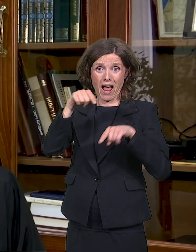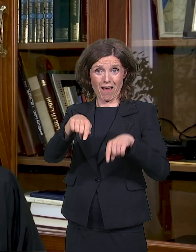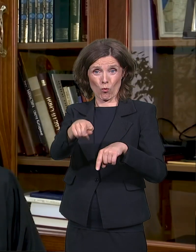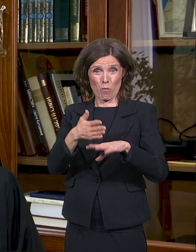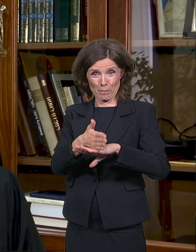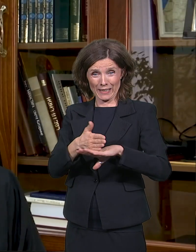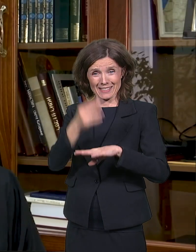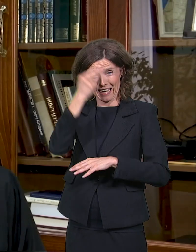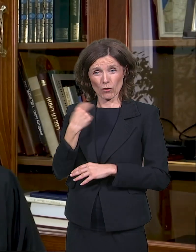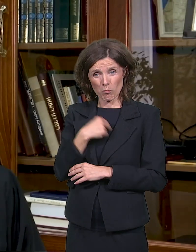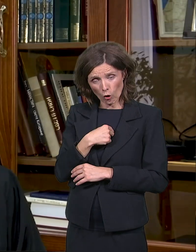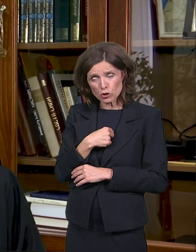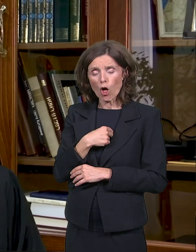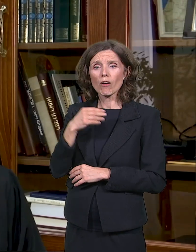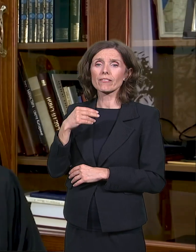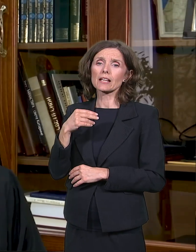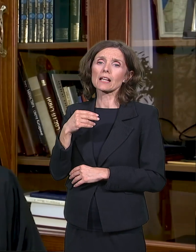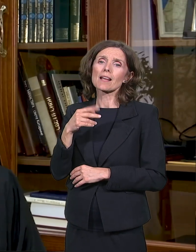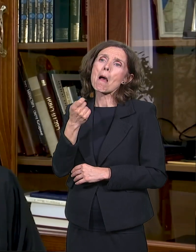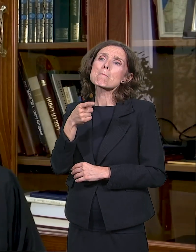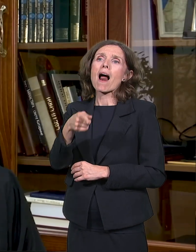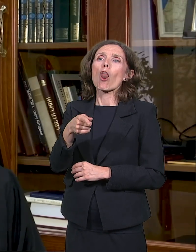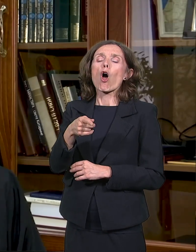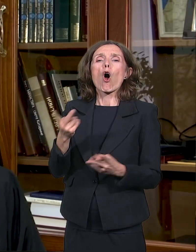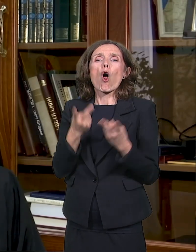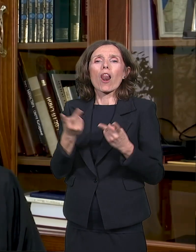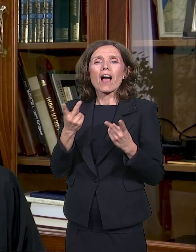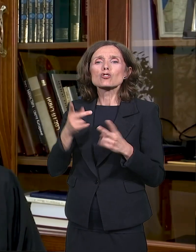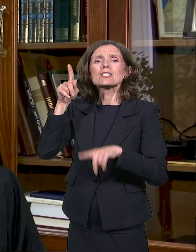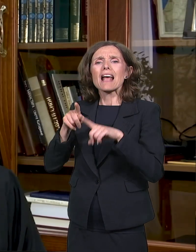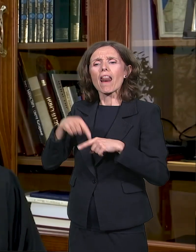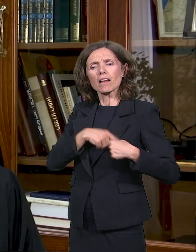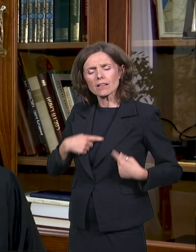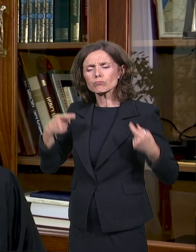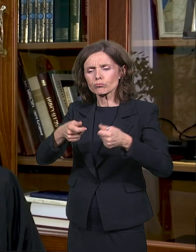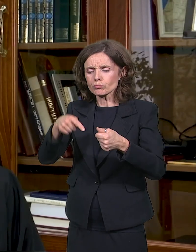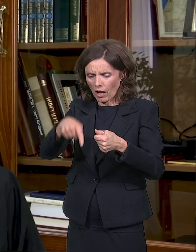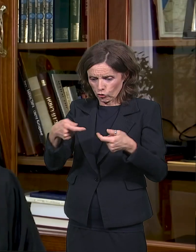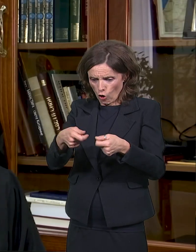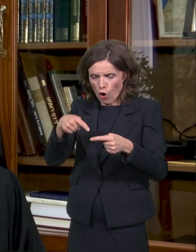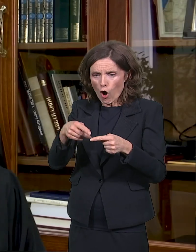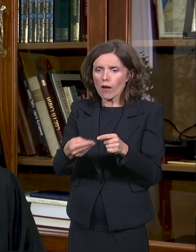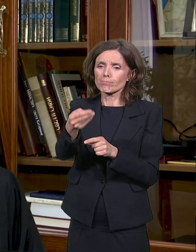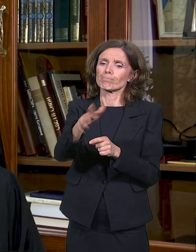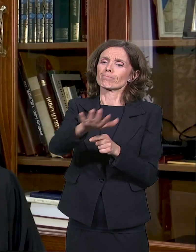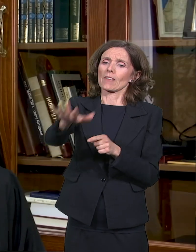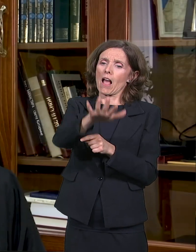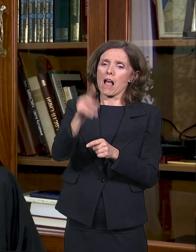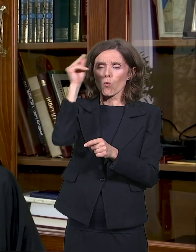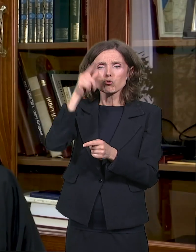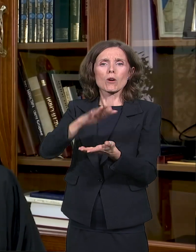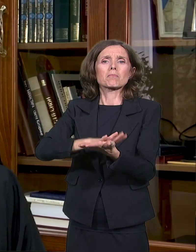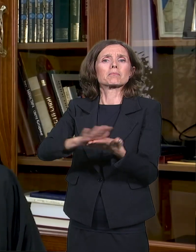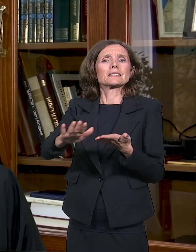da ovaj deca i ne plaćaju školarinu i mnoge druge stvari, jer su zaslužili samim tim što su ovde i što ovde